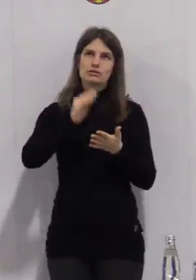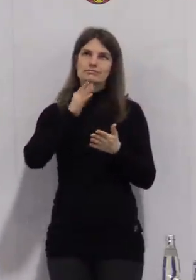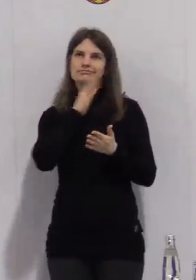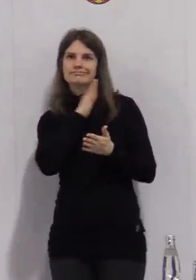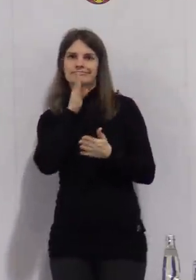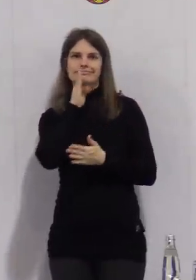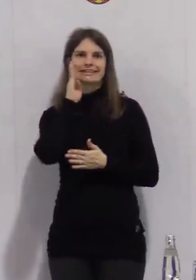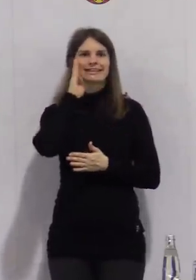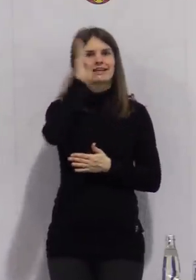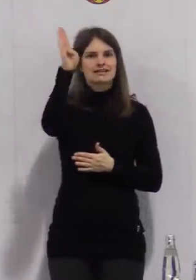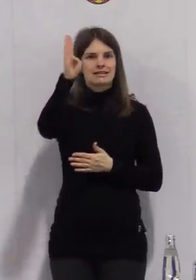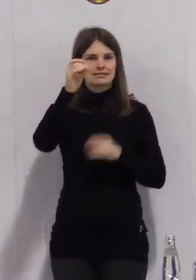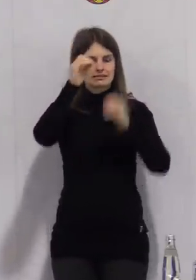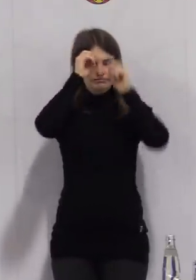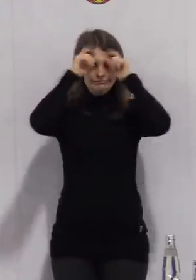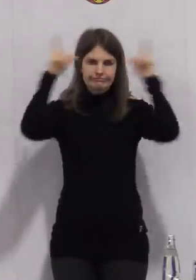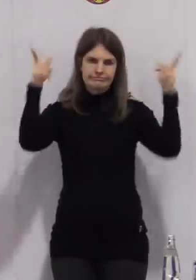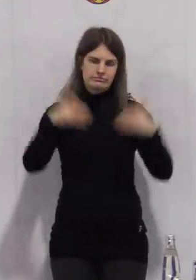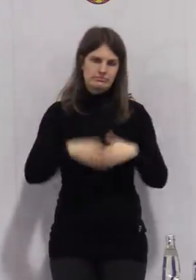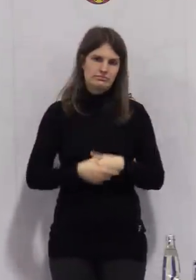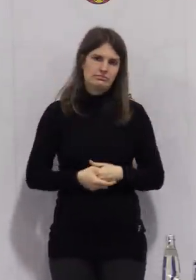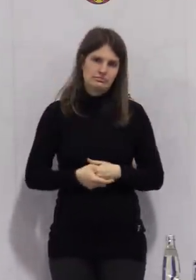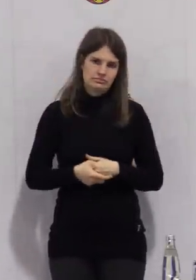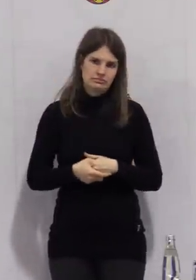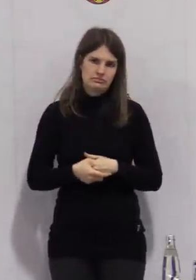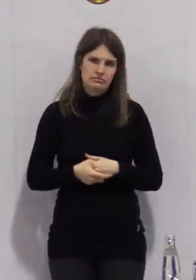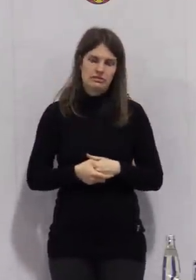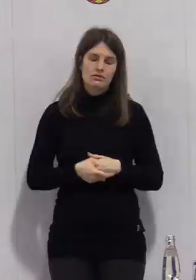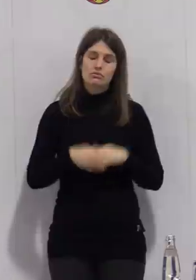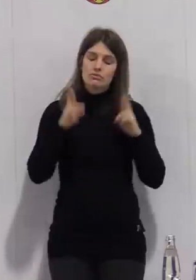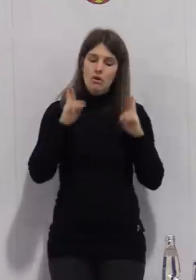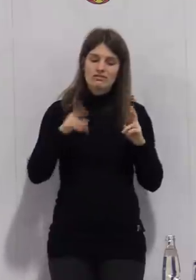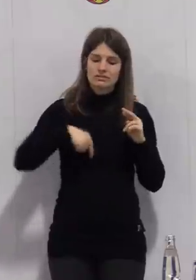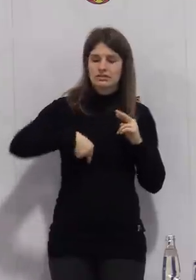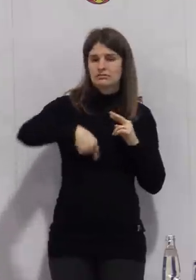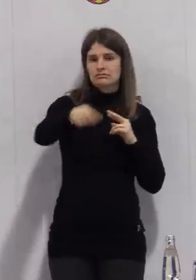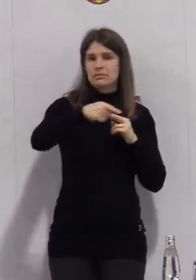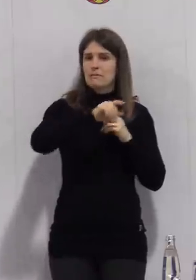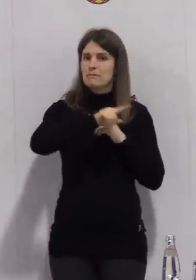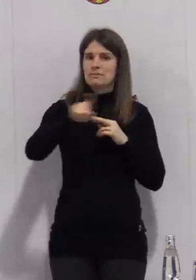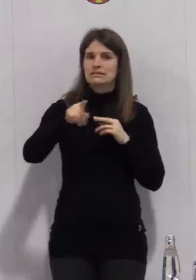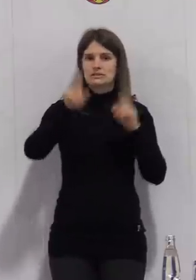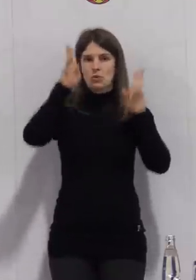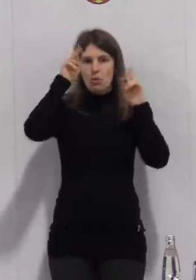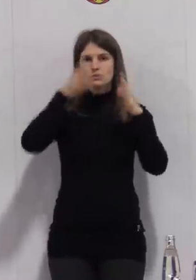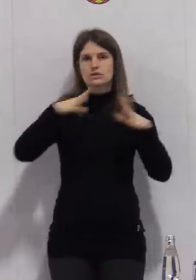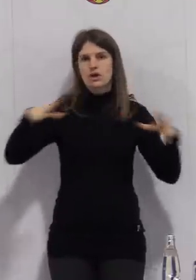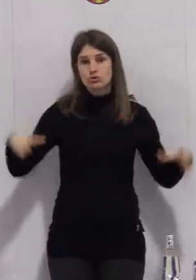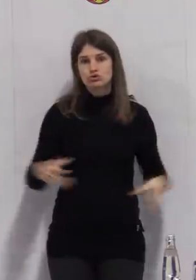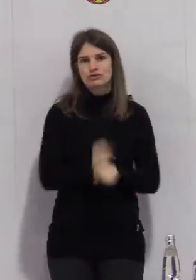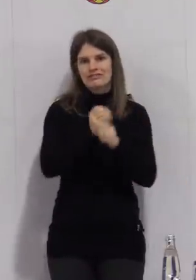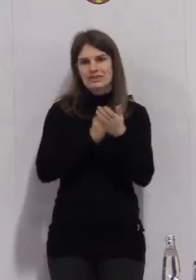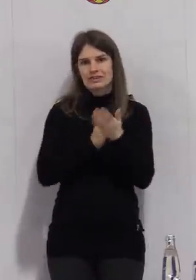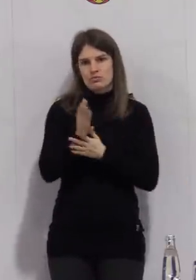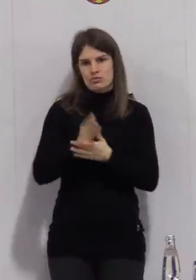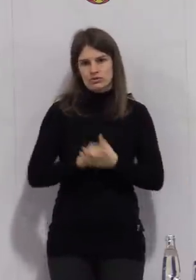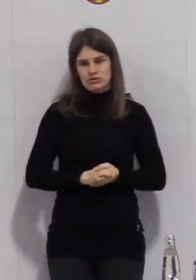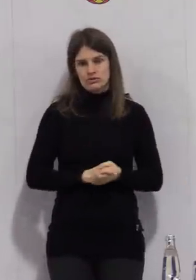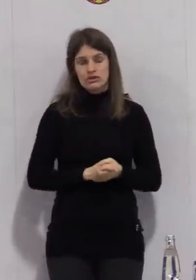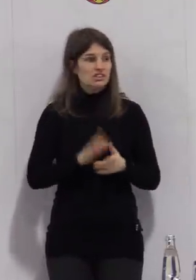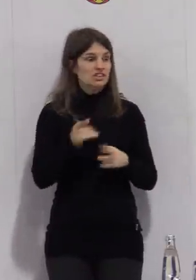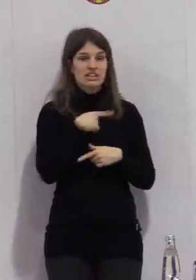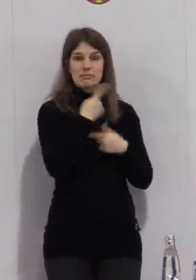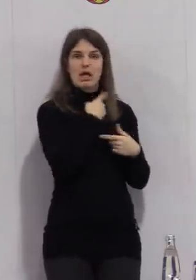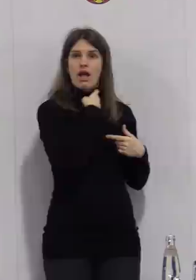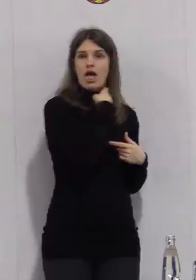aufmachen, die dann zunächst mindestens bis zu Ostern reicht und nicht an einem Inzidenzwert von 200